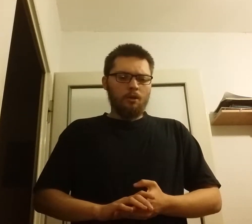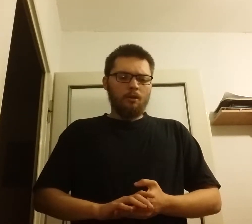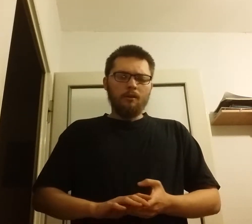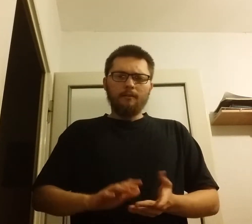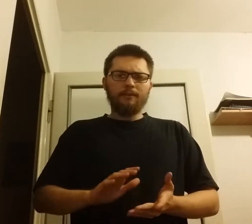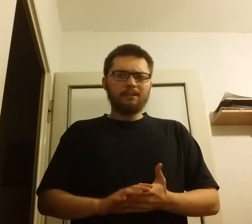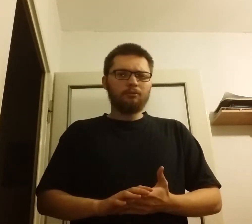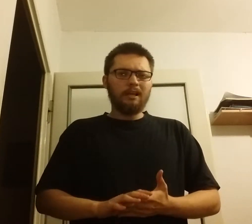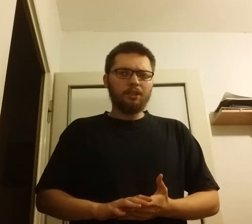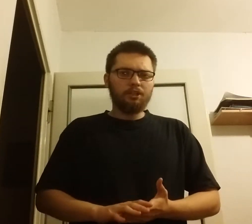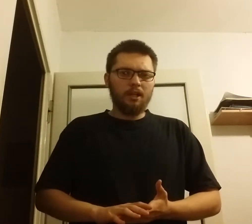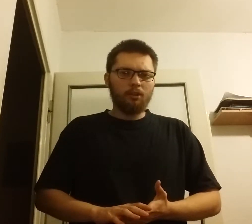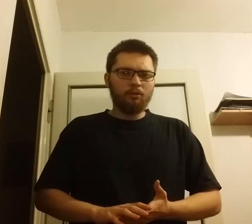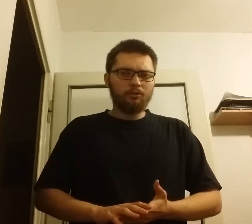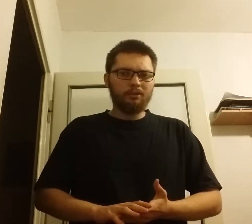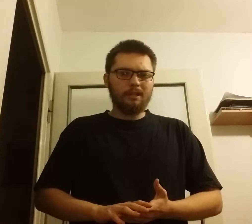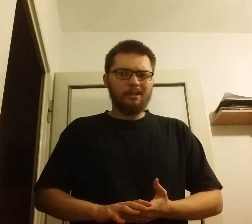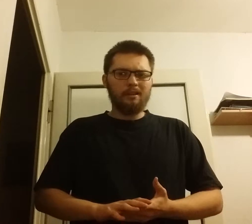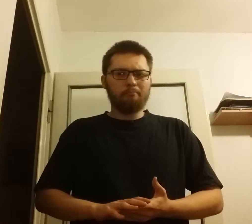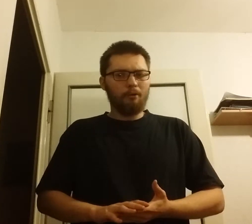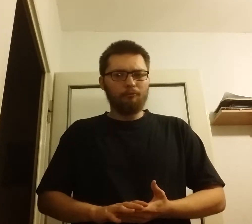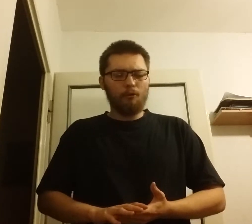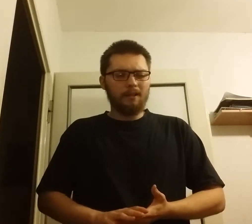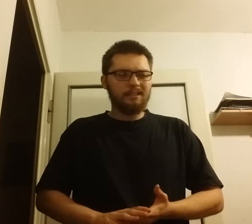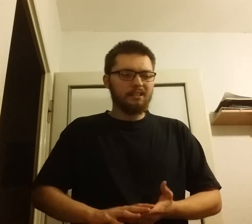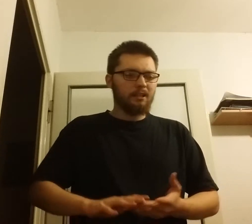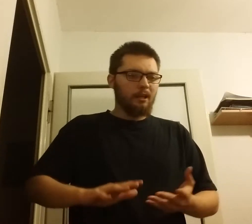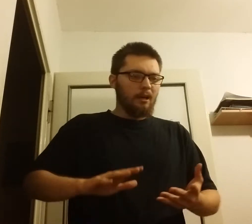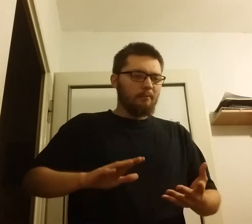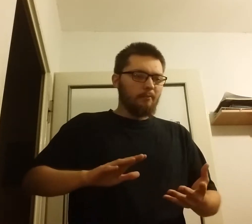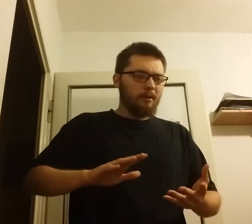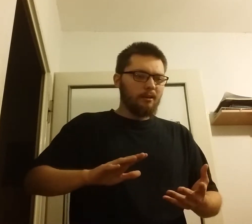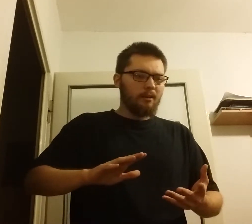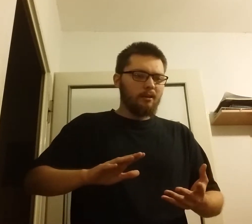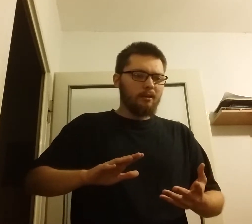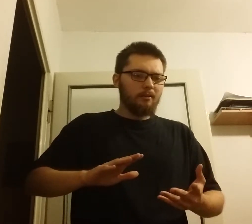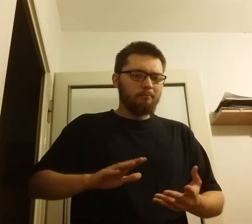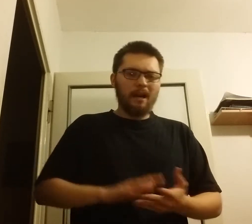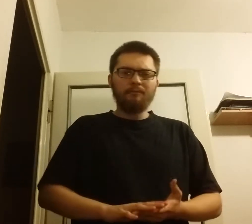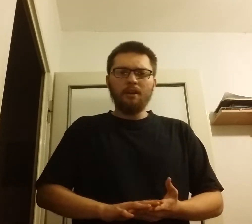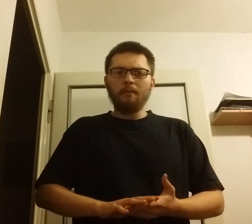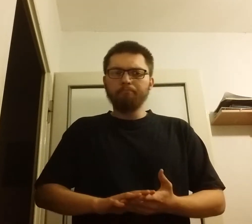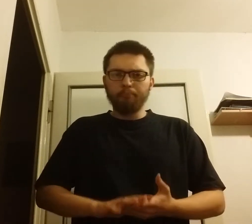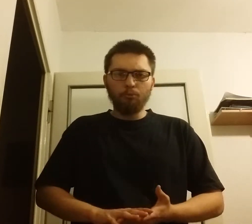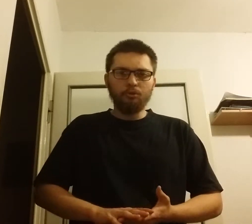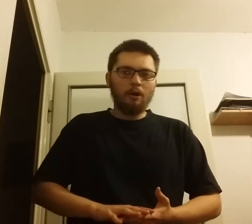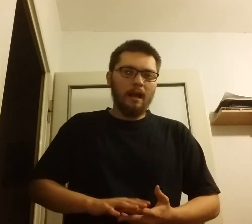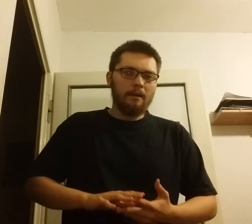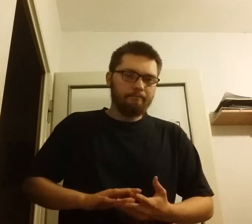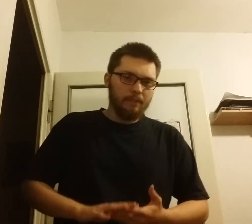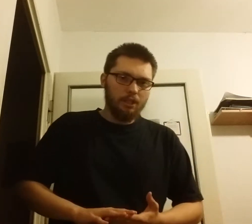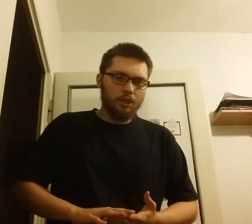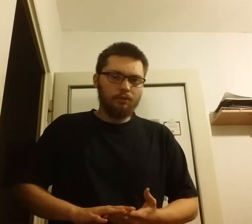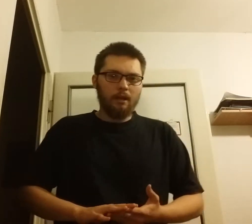w rezultacie czego zostaje powołanych prawie półtora miliona